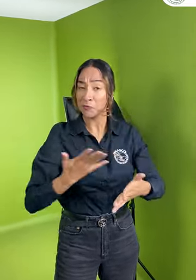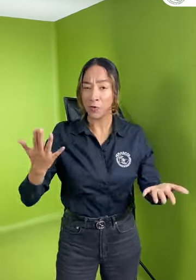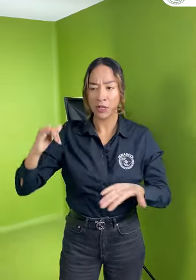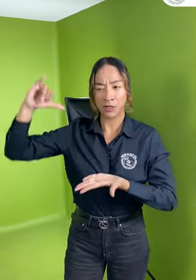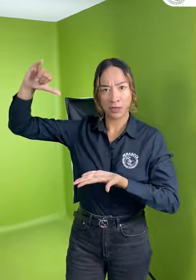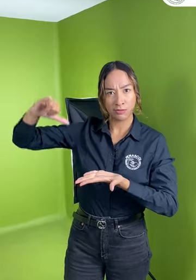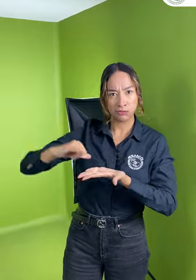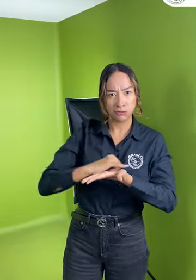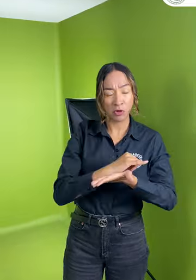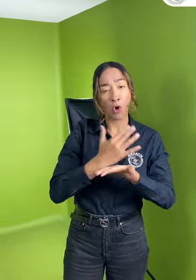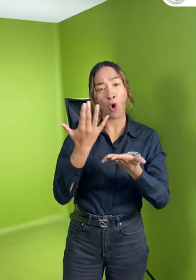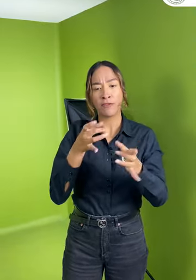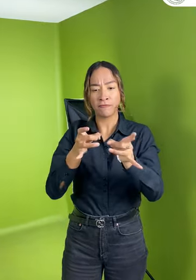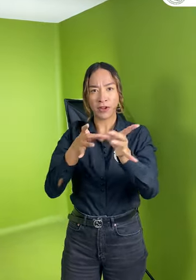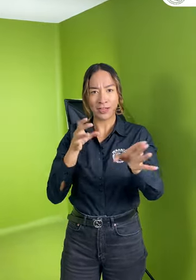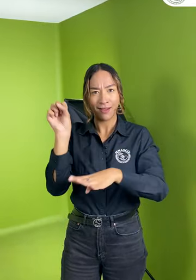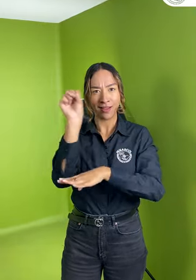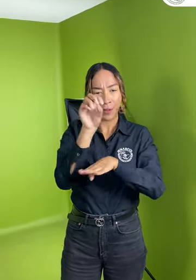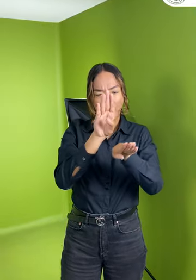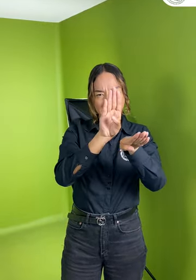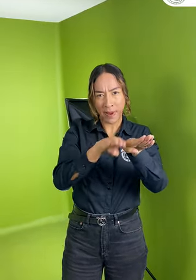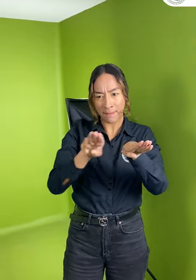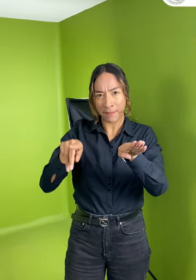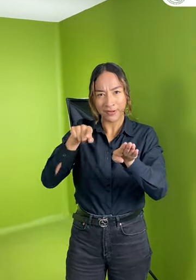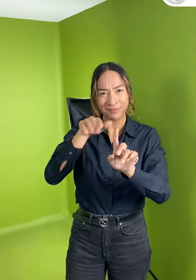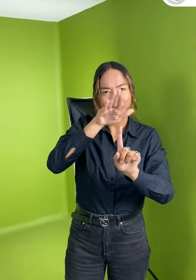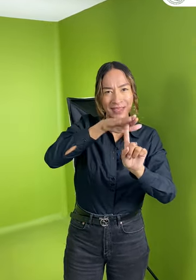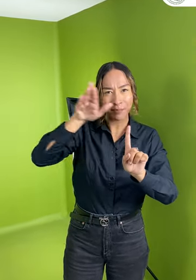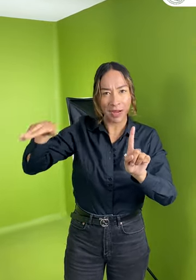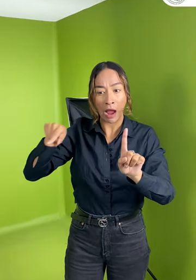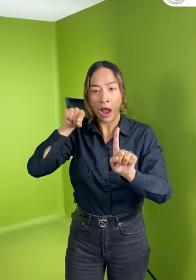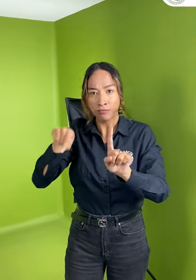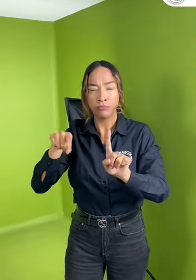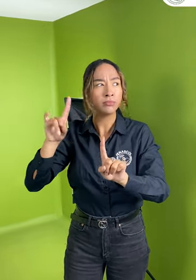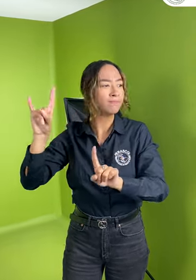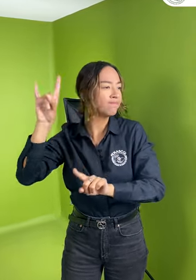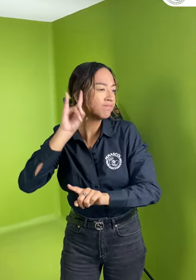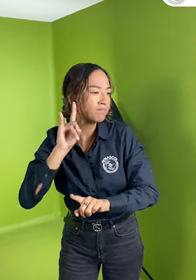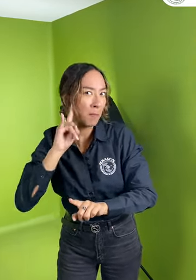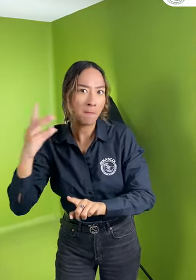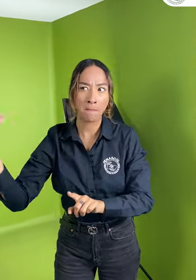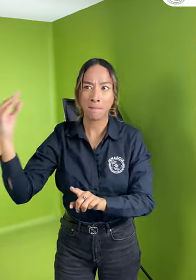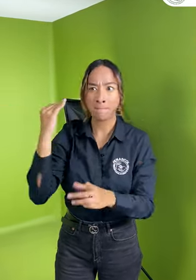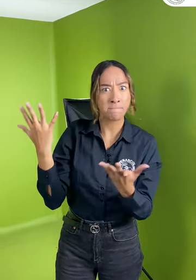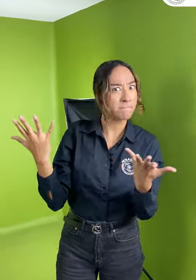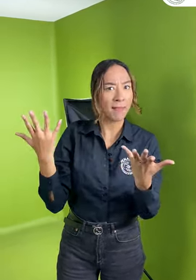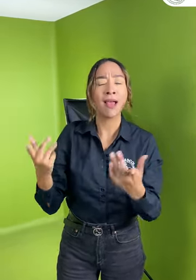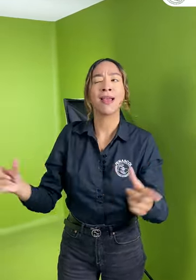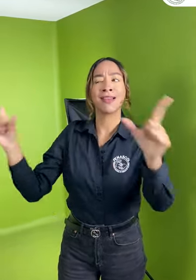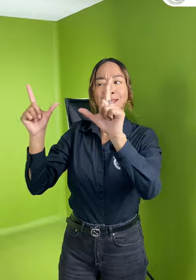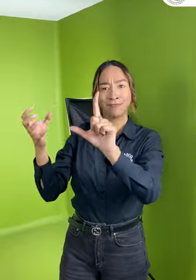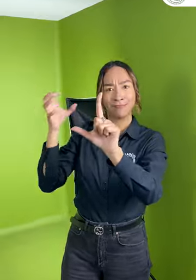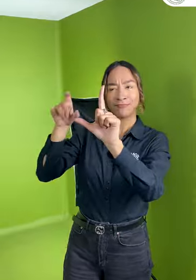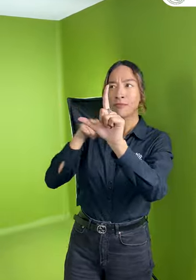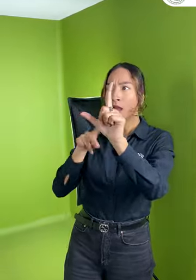debe tener el recuadro del intérprete. También en lugares como aeropuertos, terminales de transporte, que dan información audible,